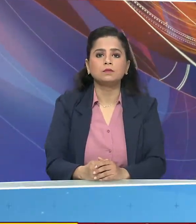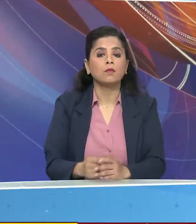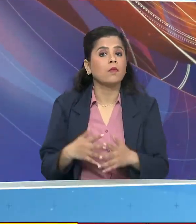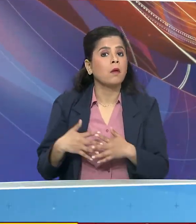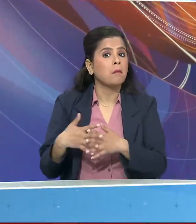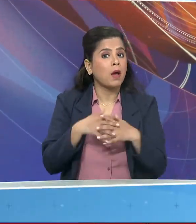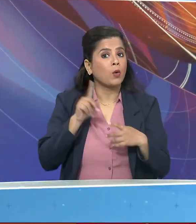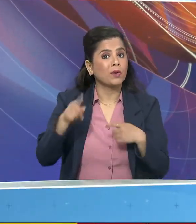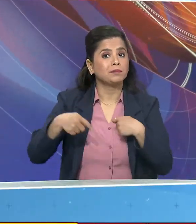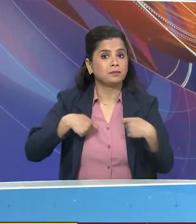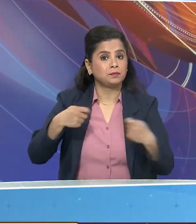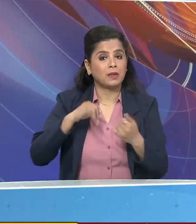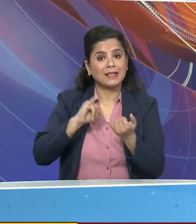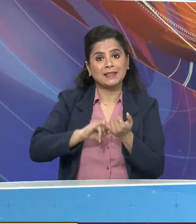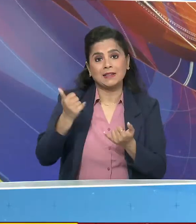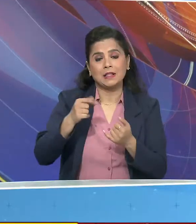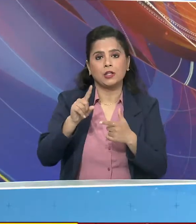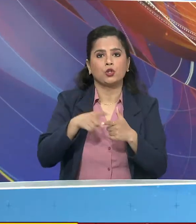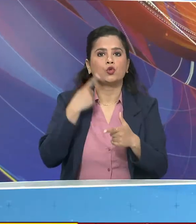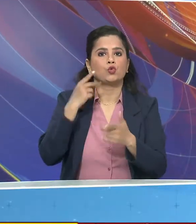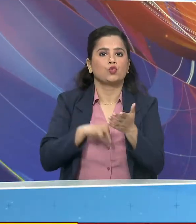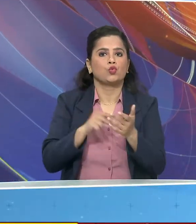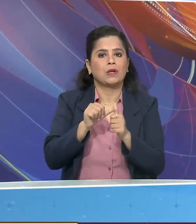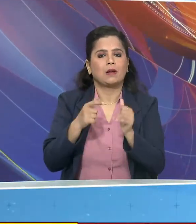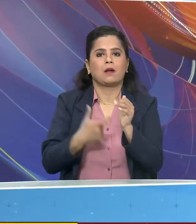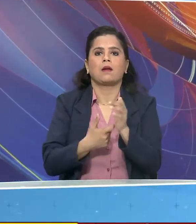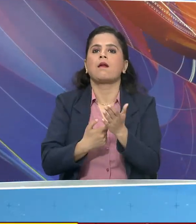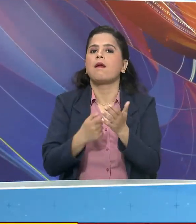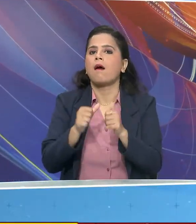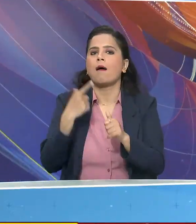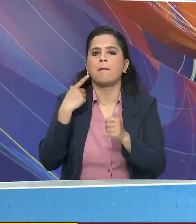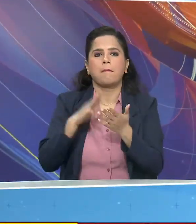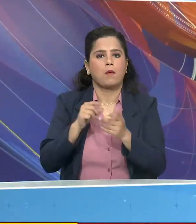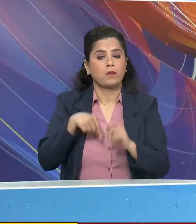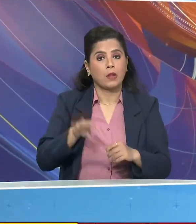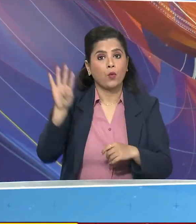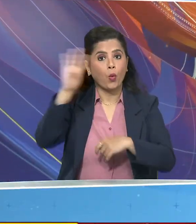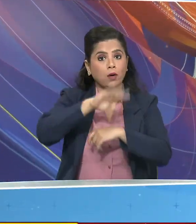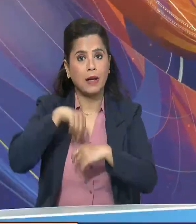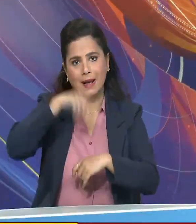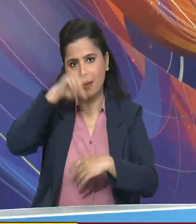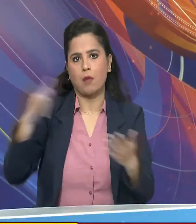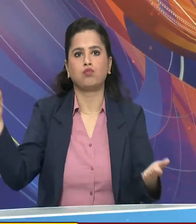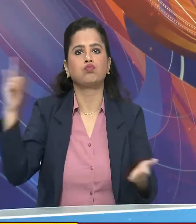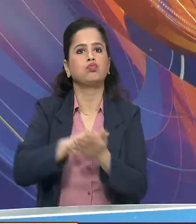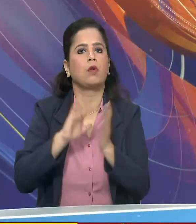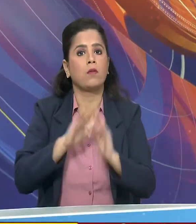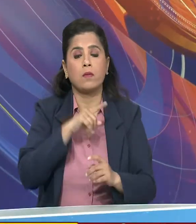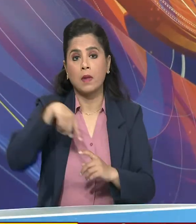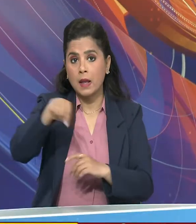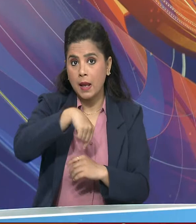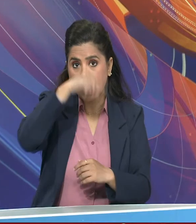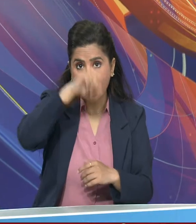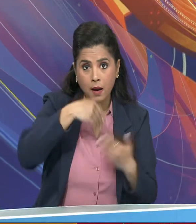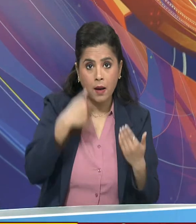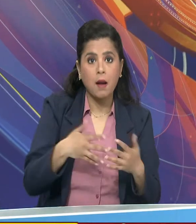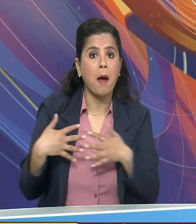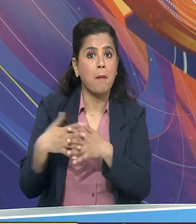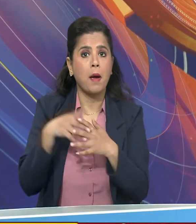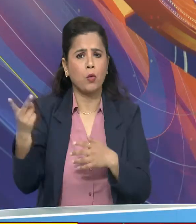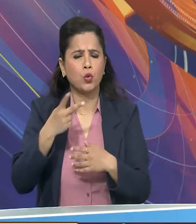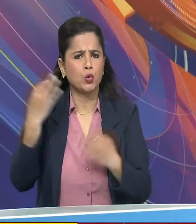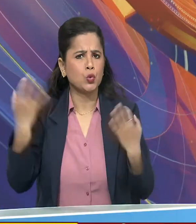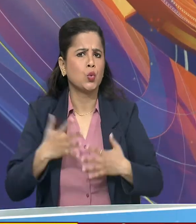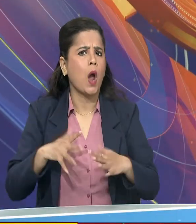अमेरिका की वानेज़ सच्चिव जिना राइमॉंडो अपनी चार दिवसी ये भारत दोरे पर है भारत और अमेरिका के बीच नए वियापार और